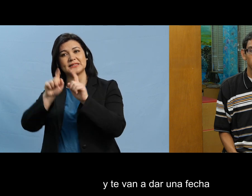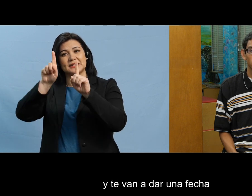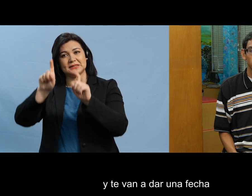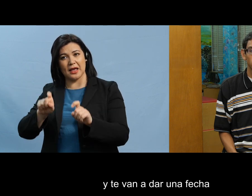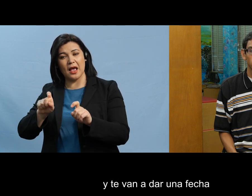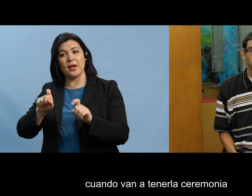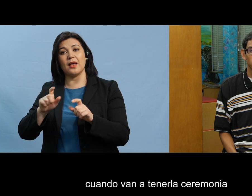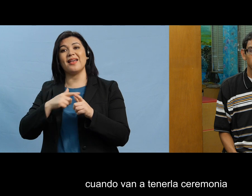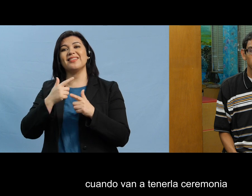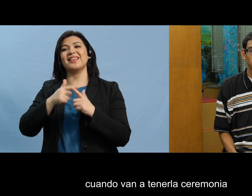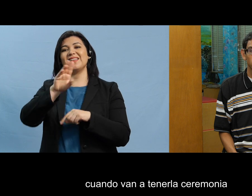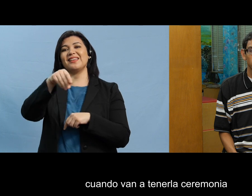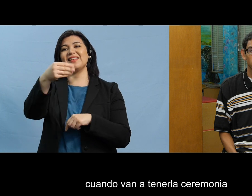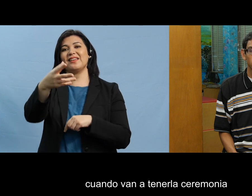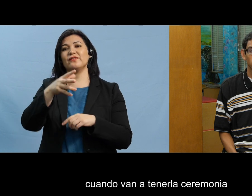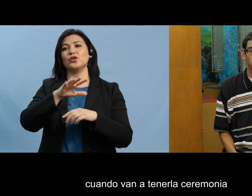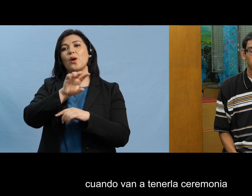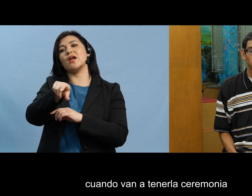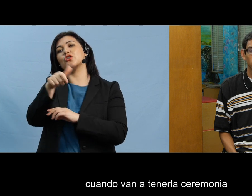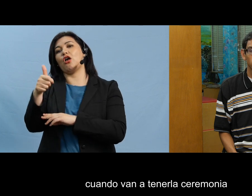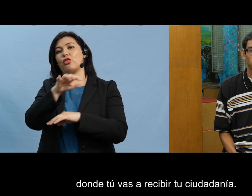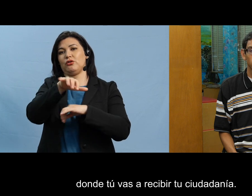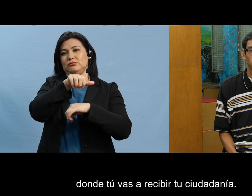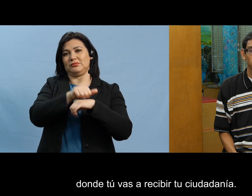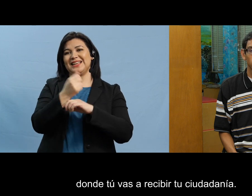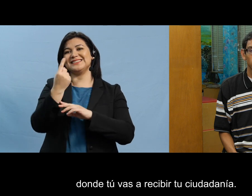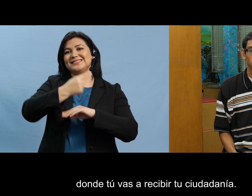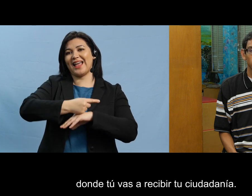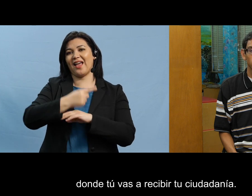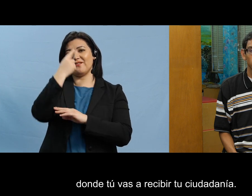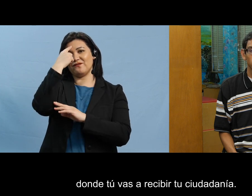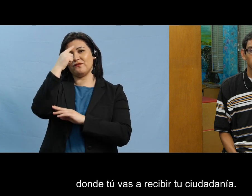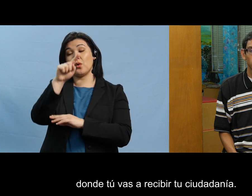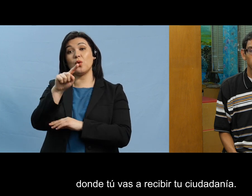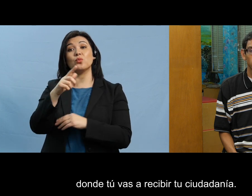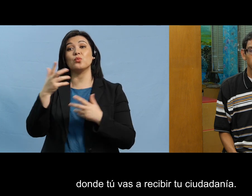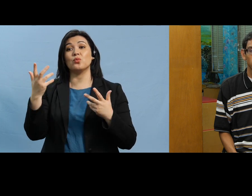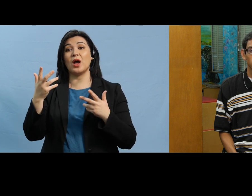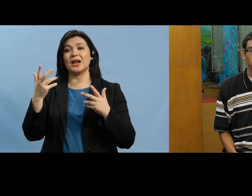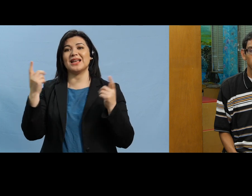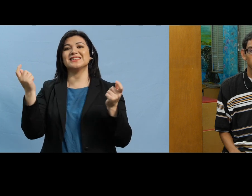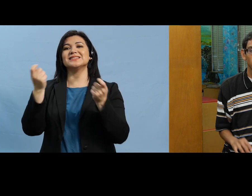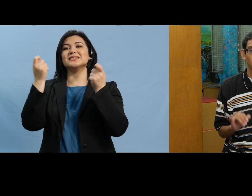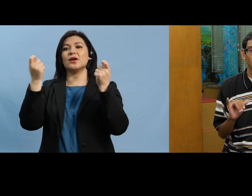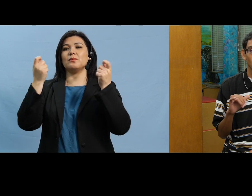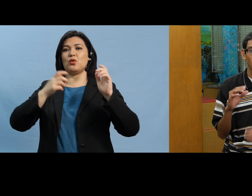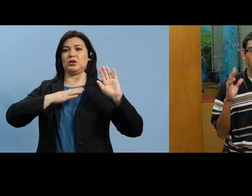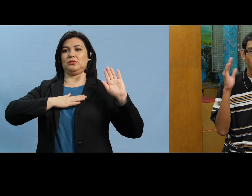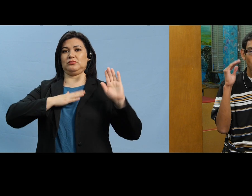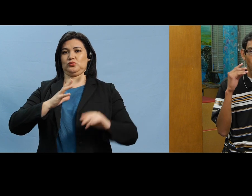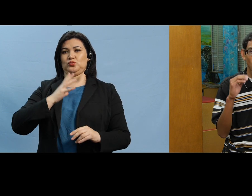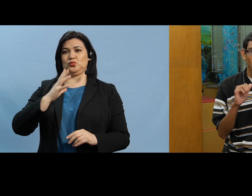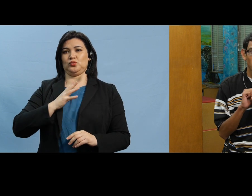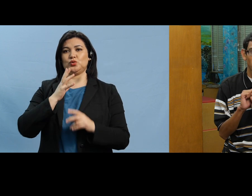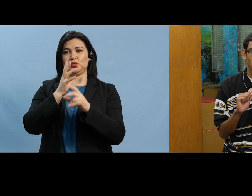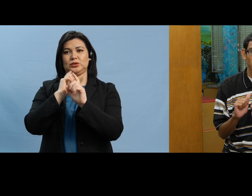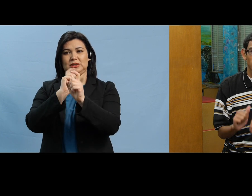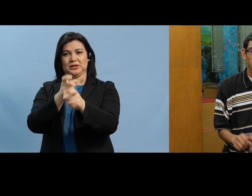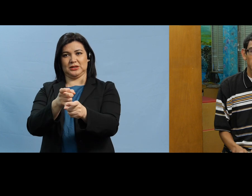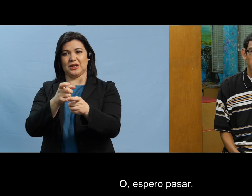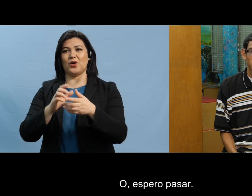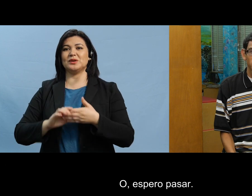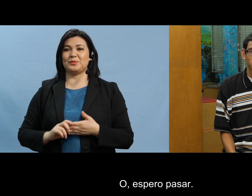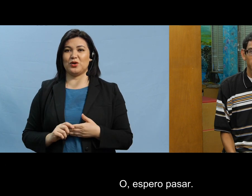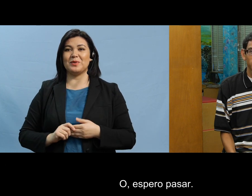te van a dar una fecha cuando van a tener la ceremonia donde tú vas a recibir tu ciudadanía